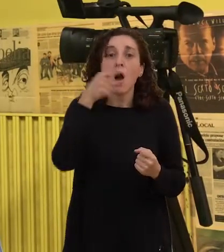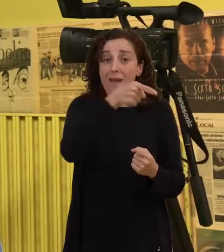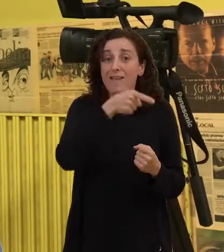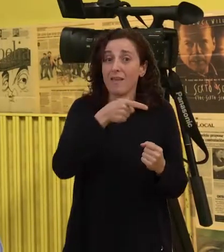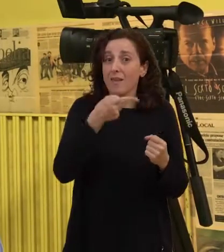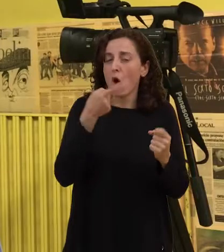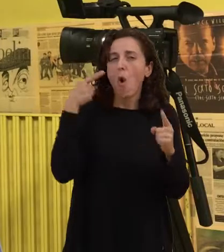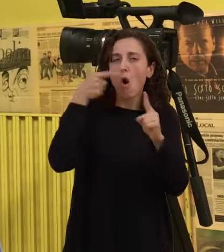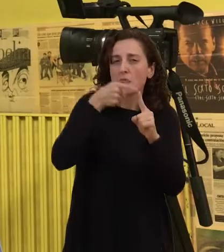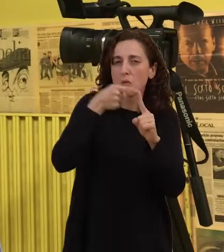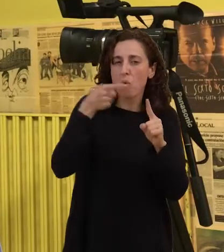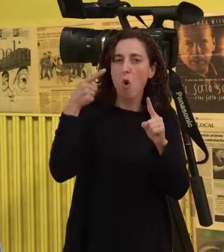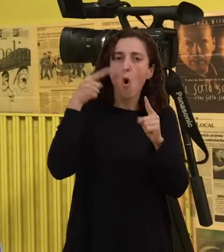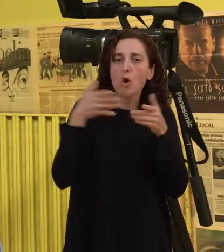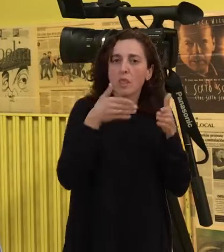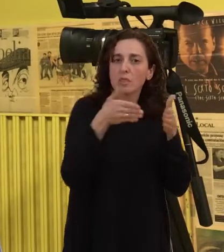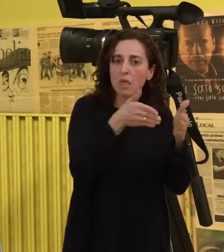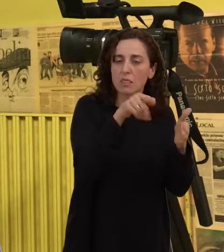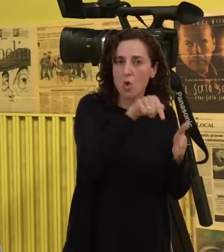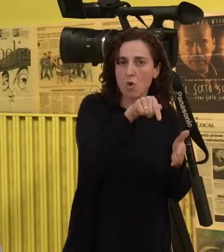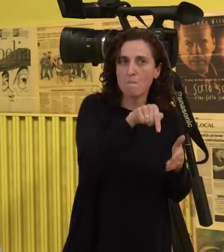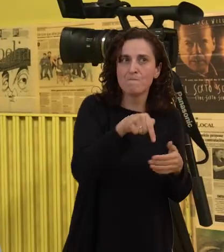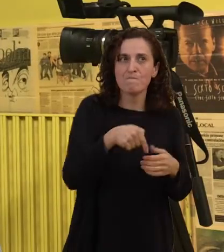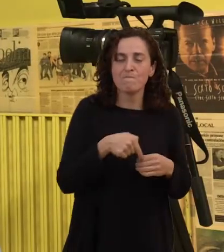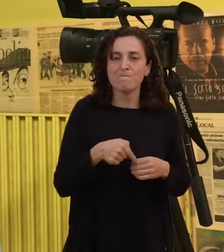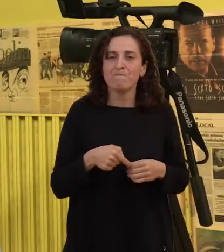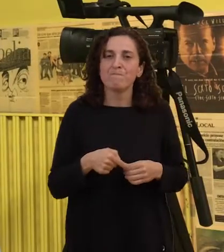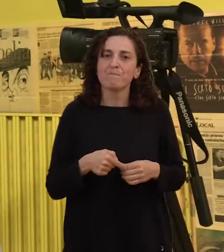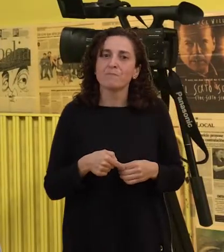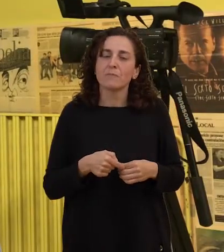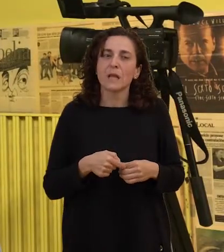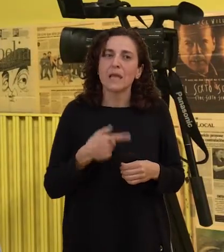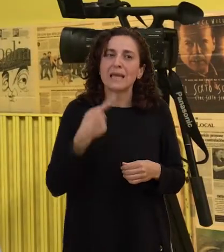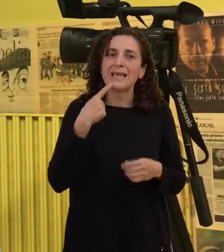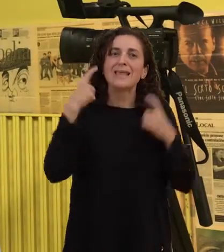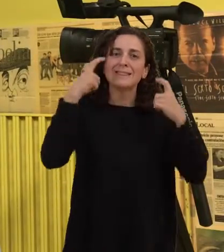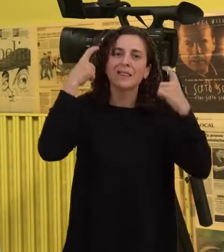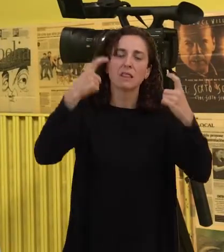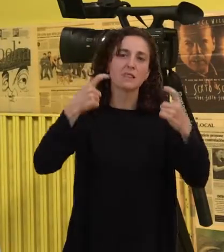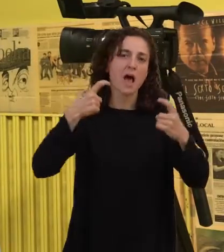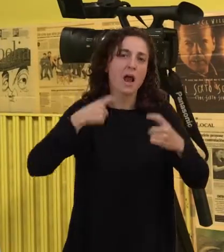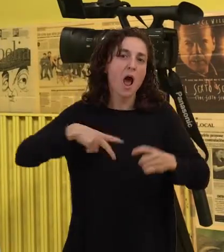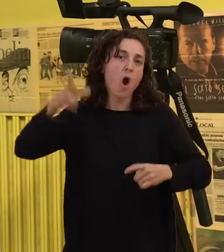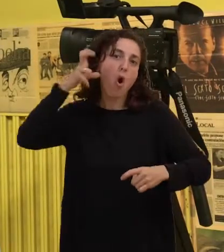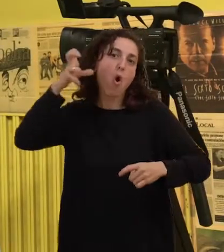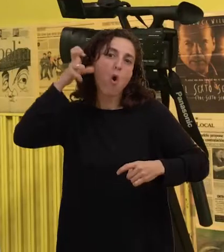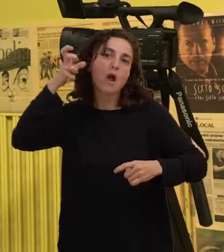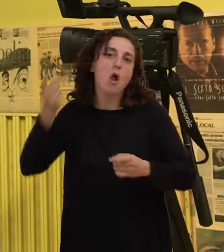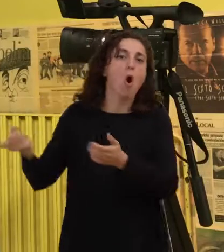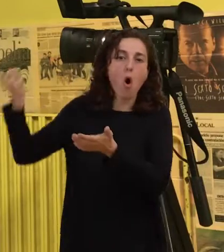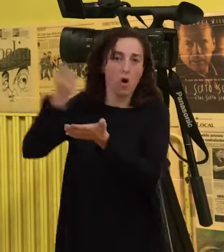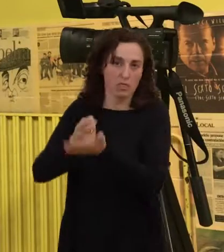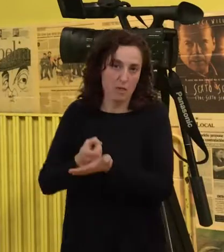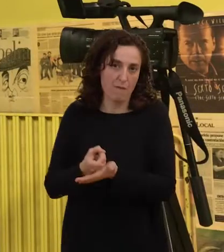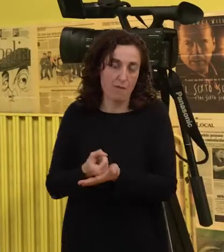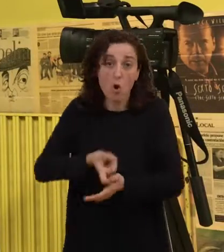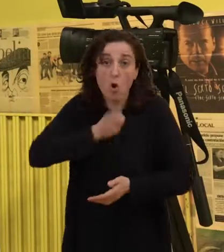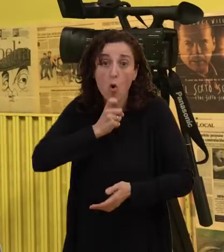ou a orientación seria poder restituirle a audición por medios médicos ou por